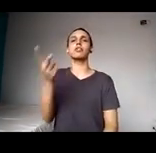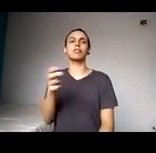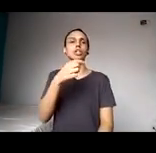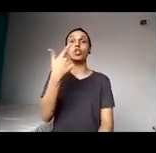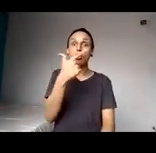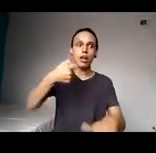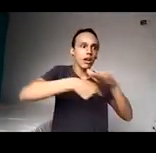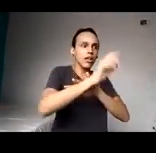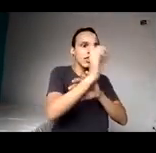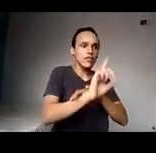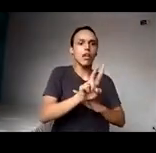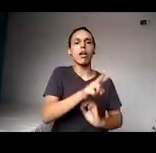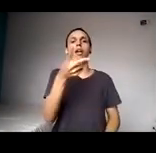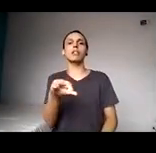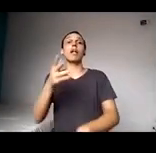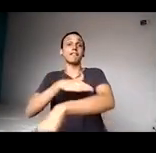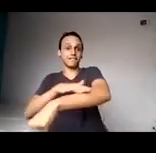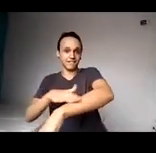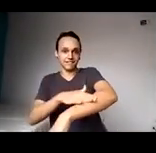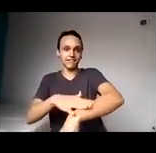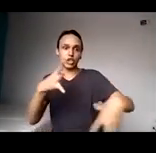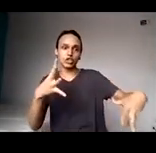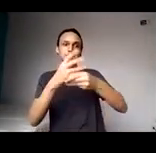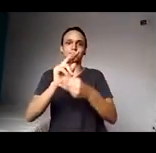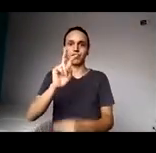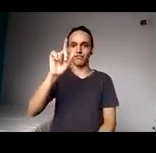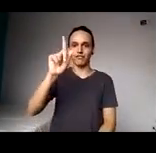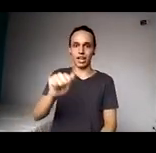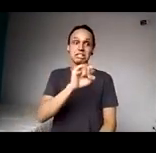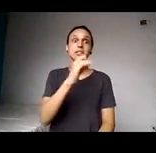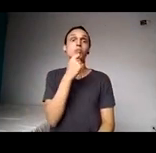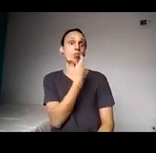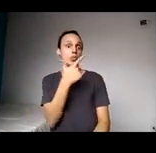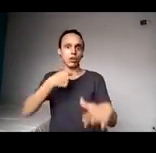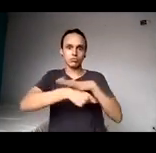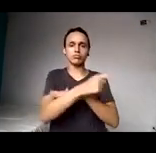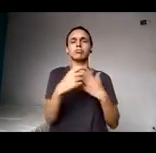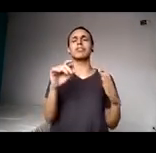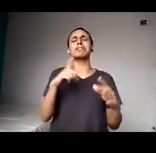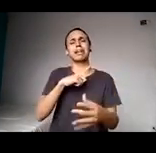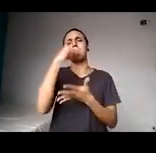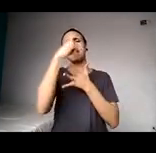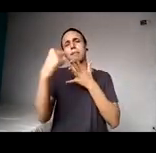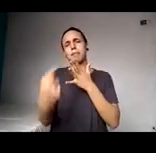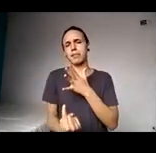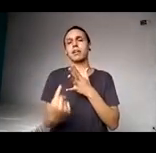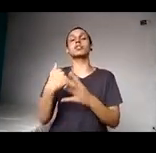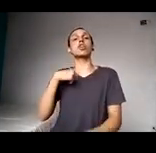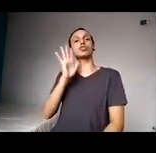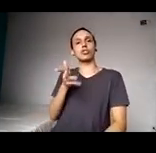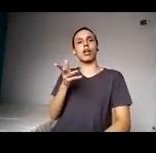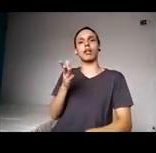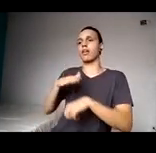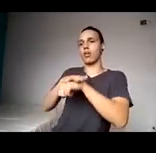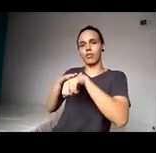ampliar, eu acho que isso tem que entrar em pauta, tem muitas coisas para discussão, a gente levantou isso com a procuradoria, eu acho que a gente não